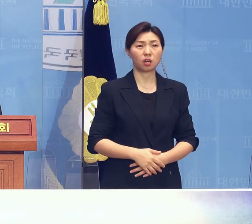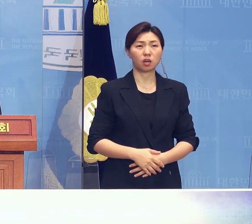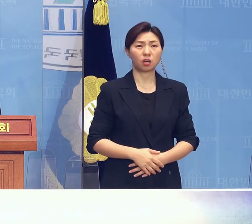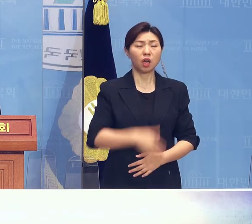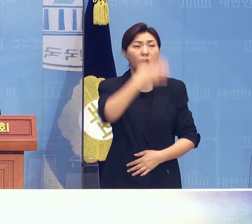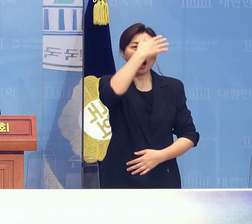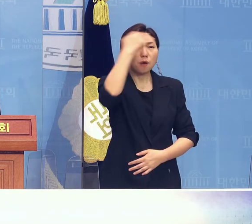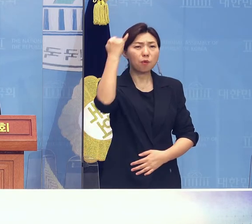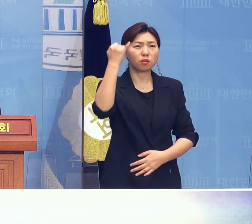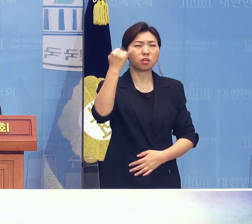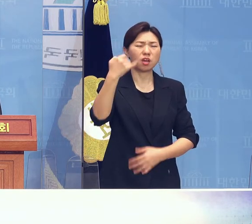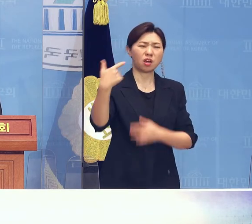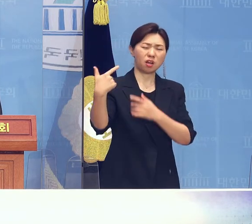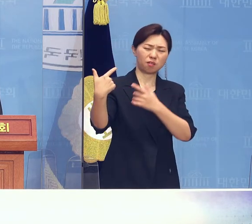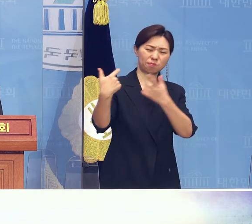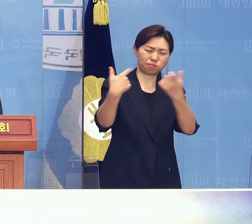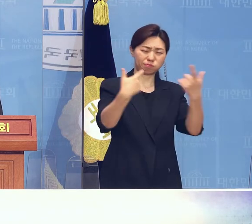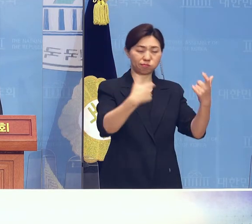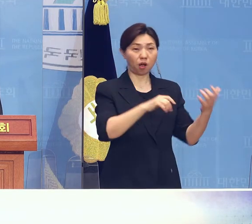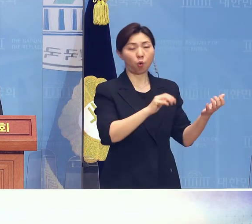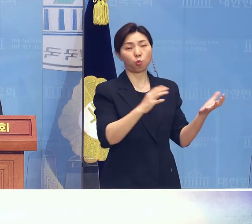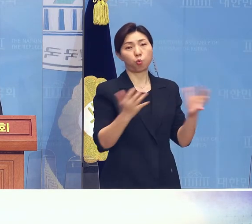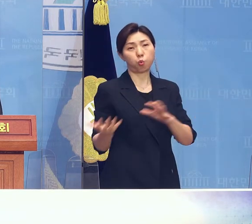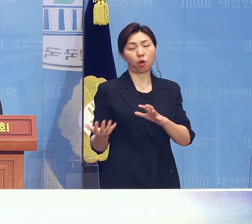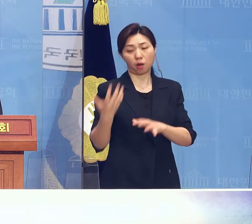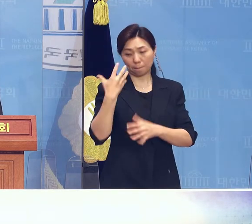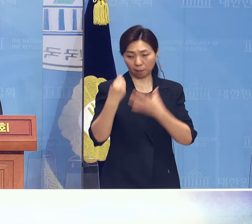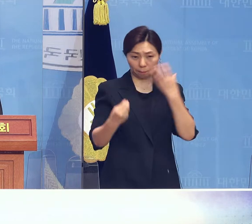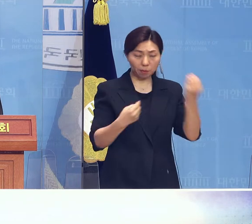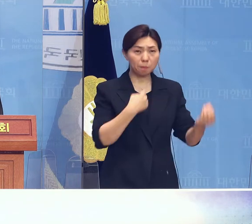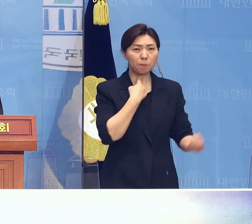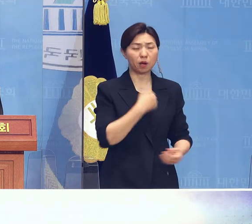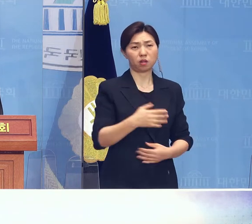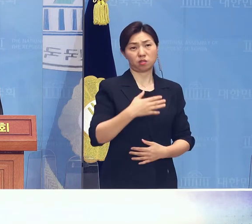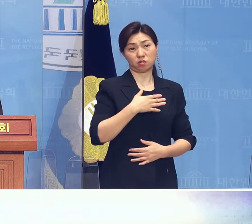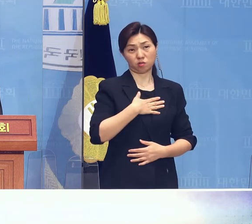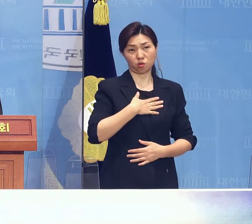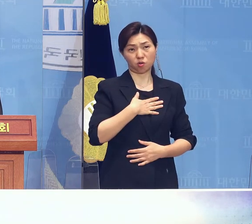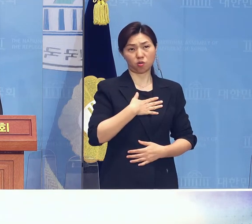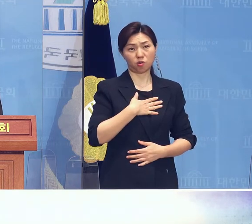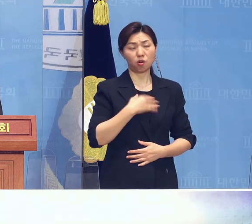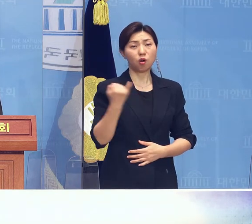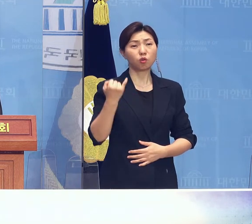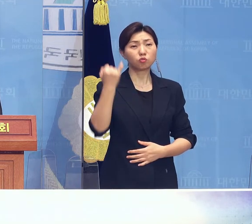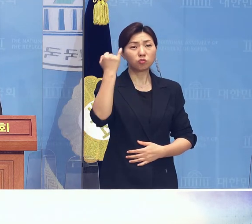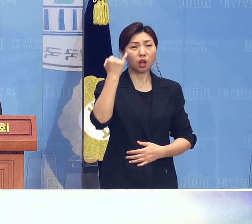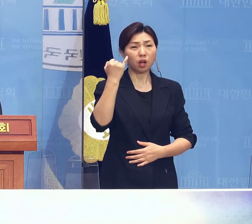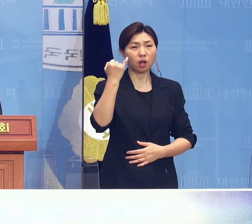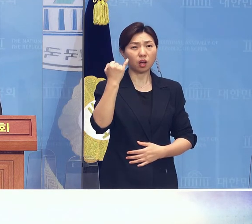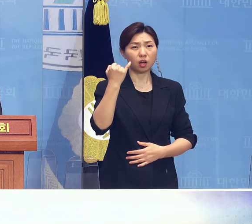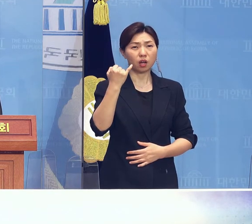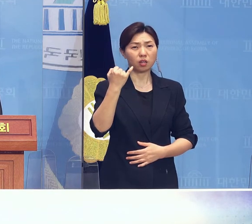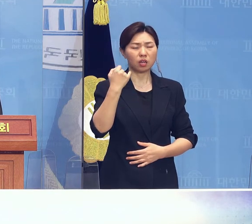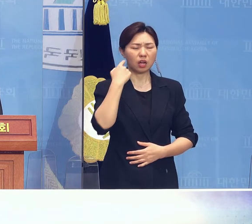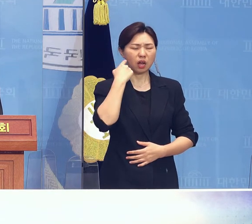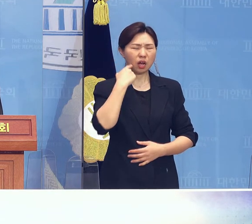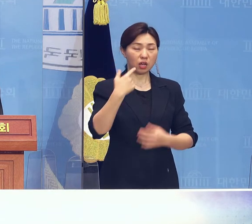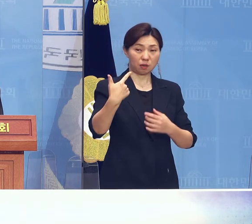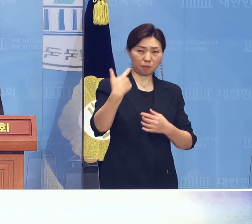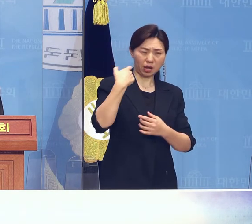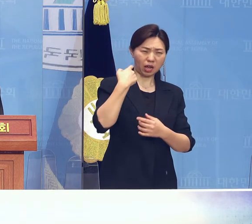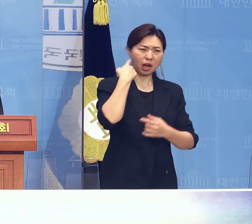죽었습니다. 저와 어머니 그리고 누나는 부상을 입었으며